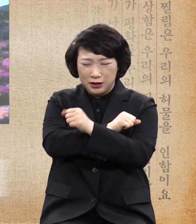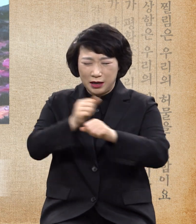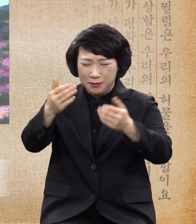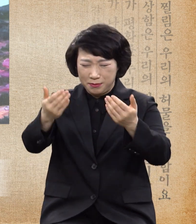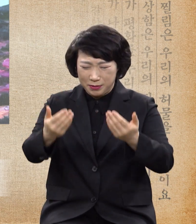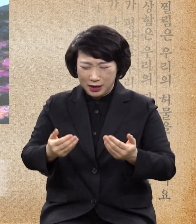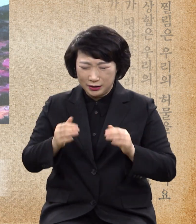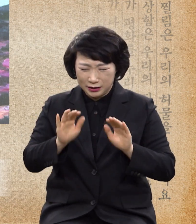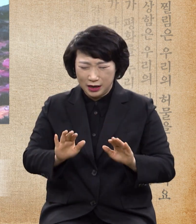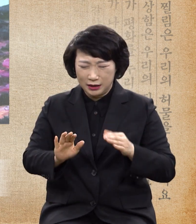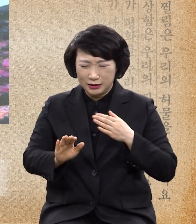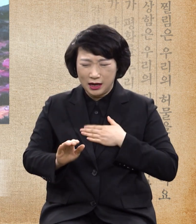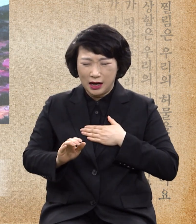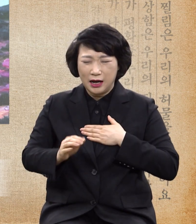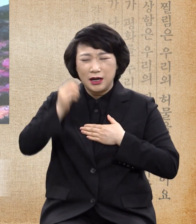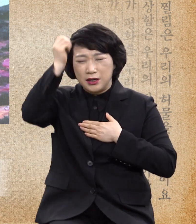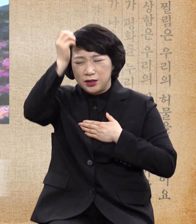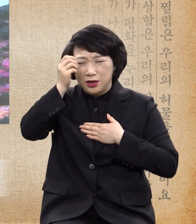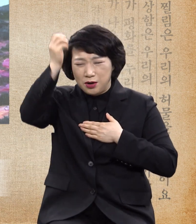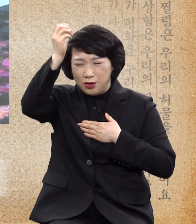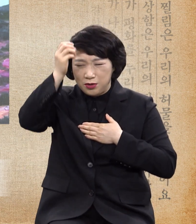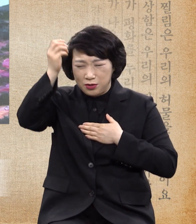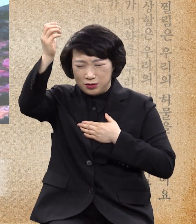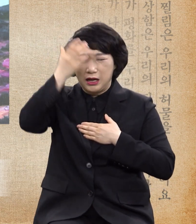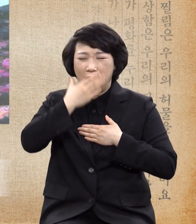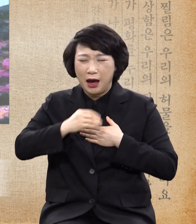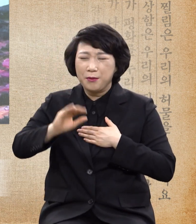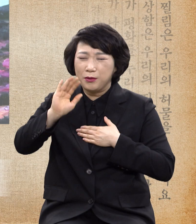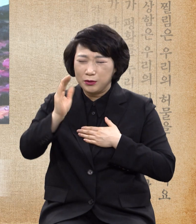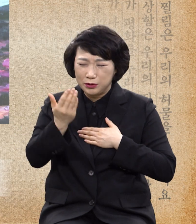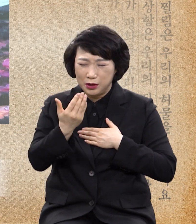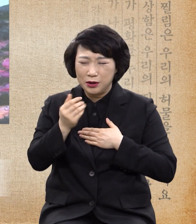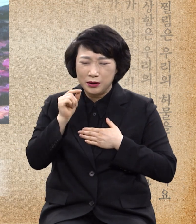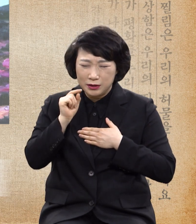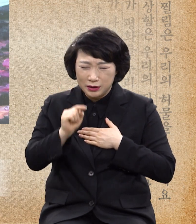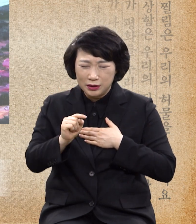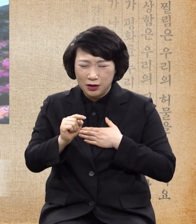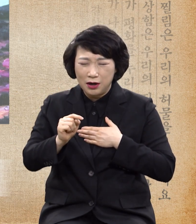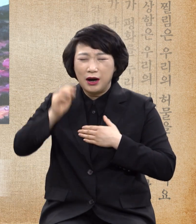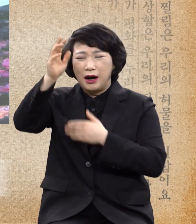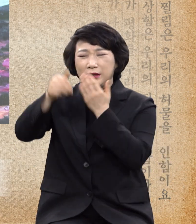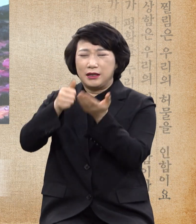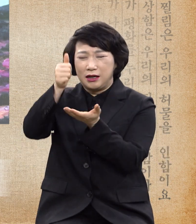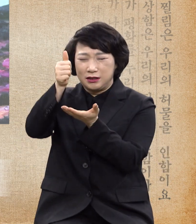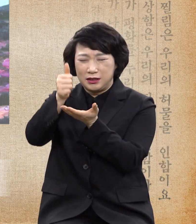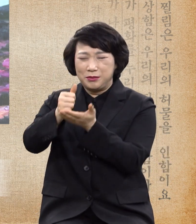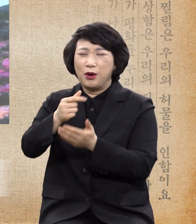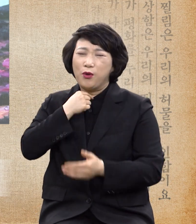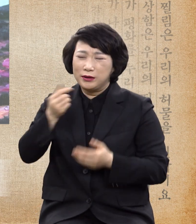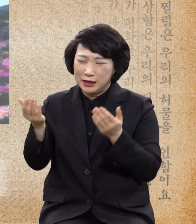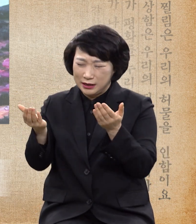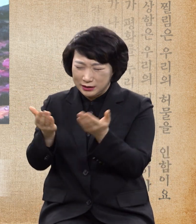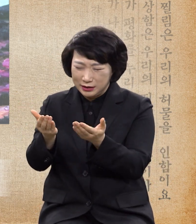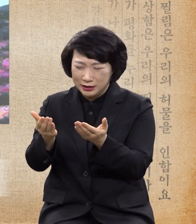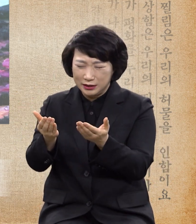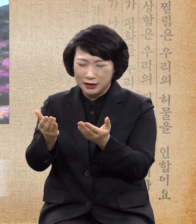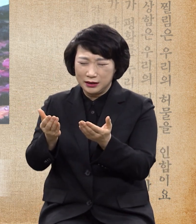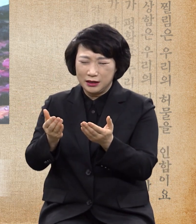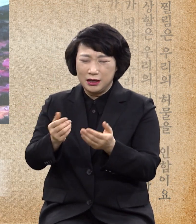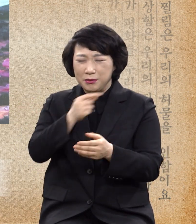나의 영혼이 행복하게 되는 것은 하나님의 소원이오 피 쏟아